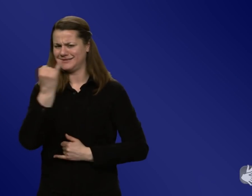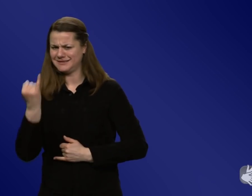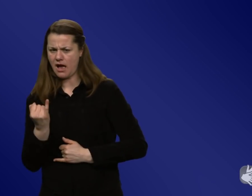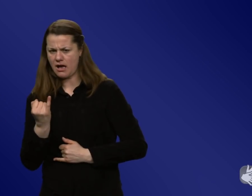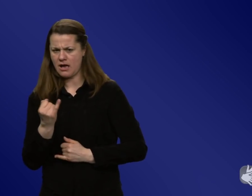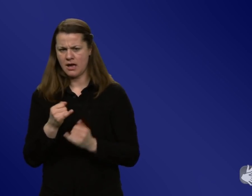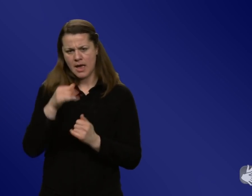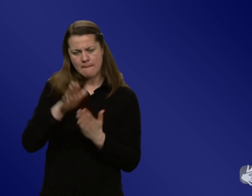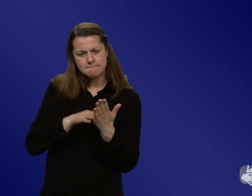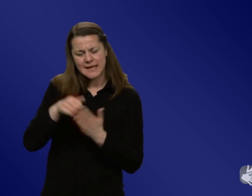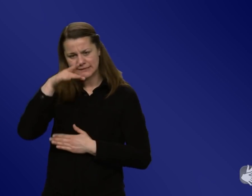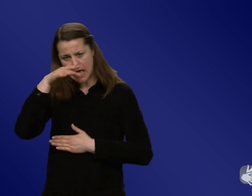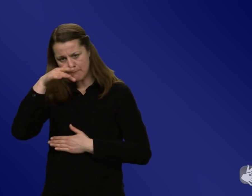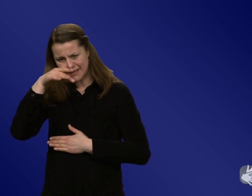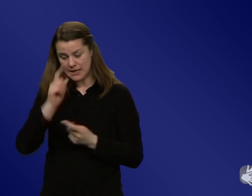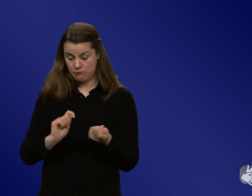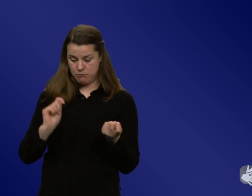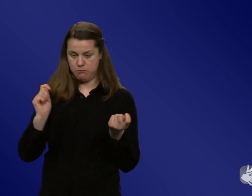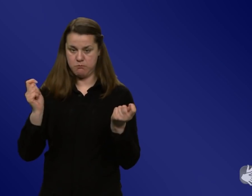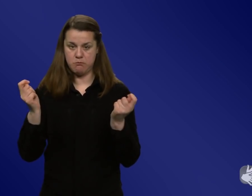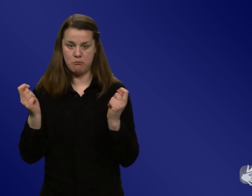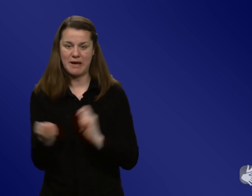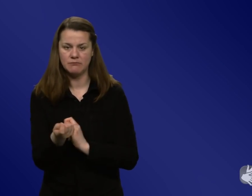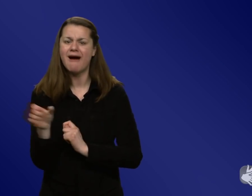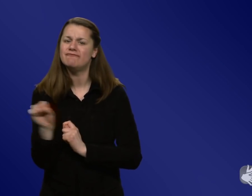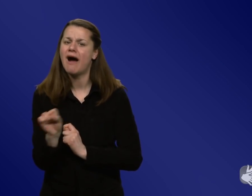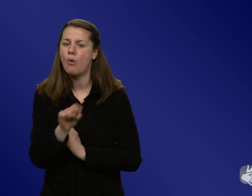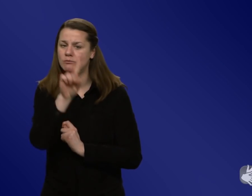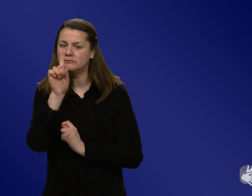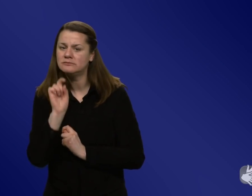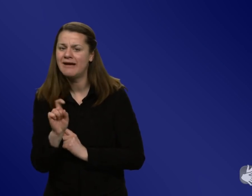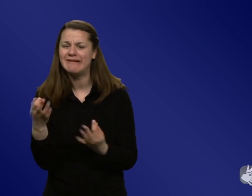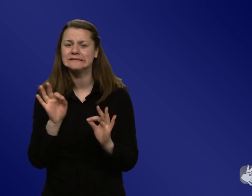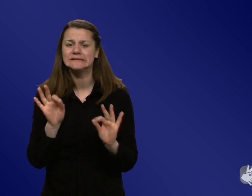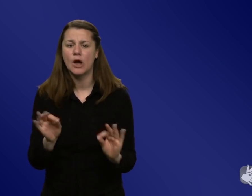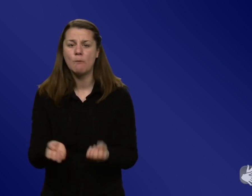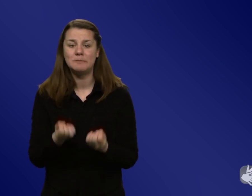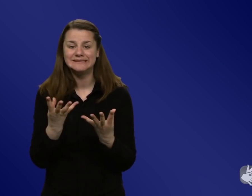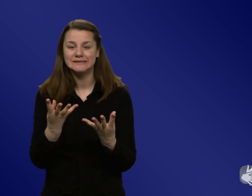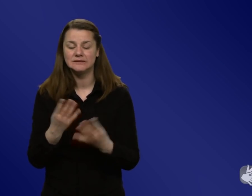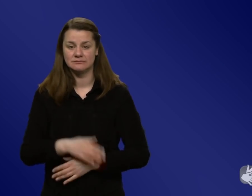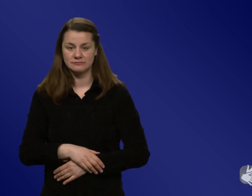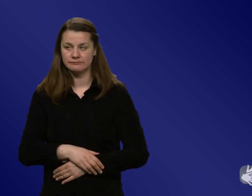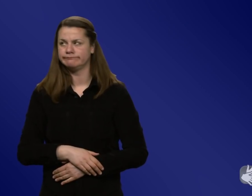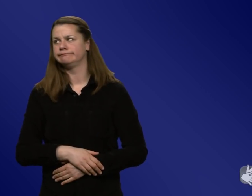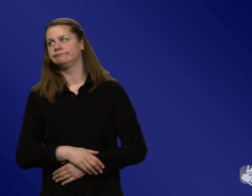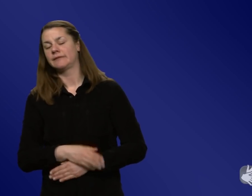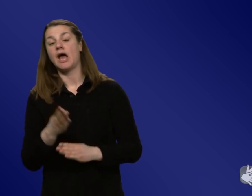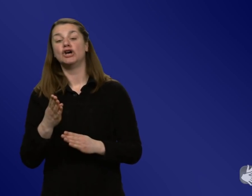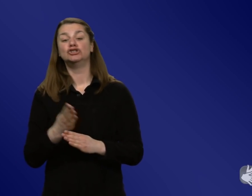gekippt. Was ist da passiert? Was können Sie da aus den Kosmodaten ablesen? Das war so zwischen der zweiten und dritten Welle. Da haben